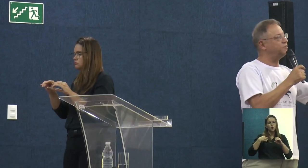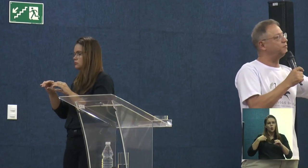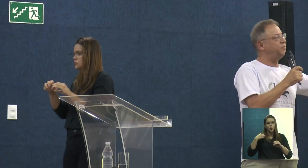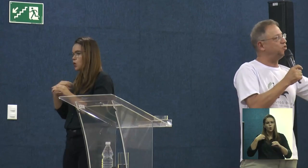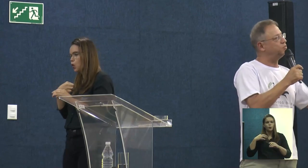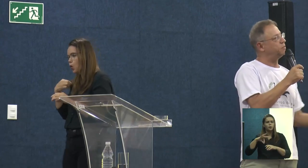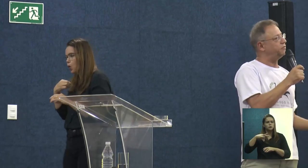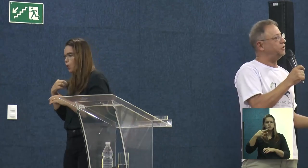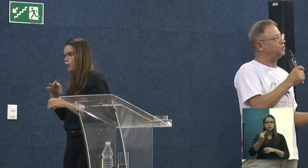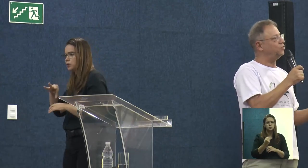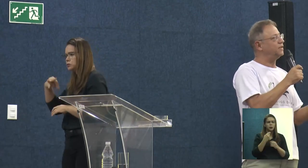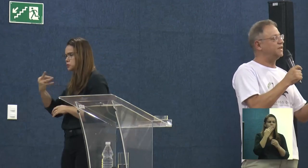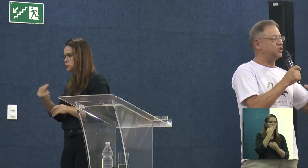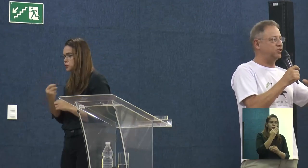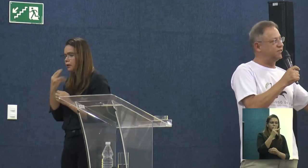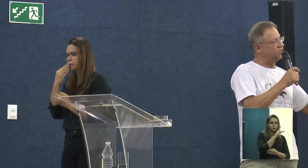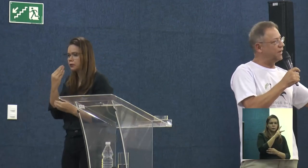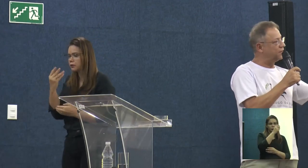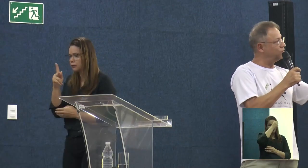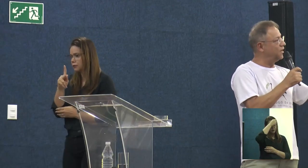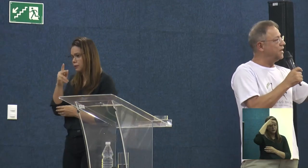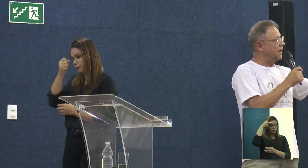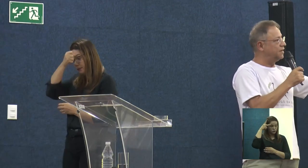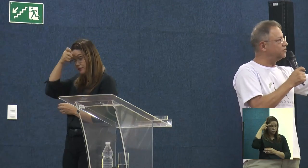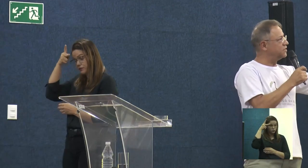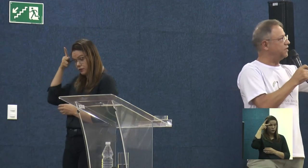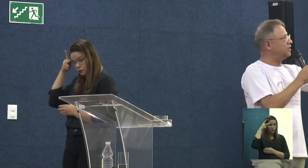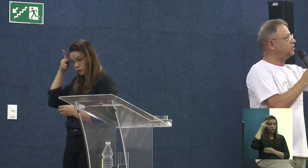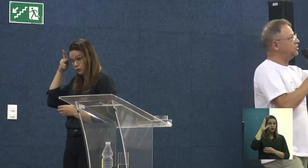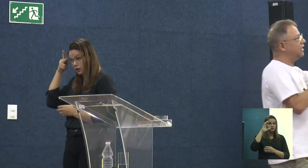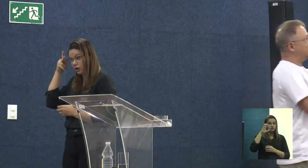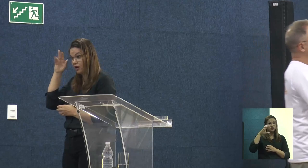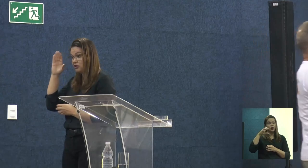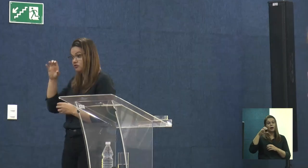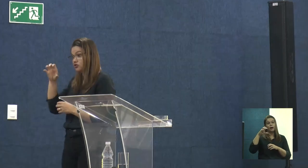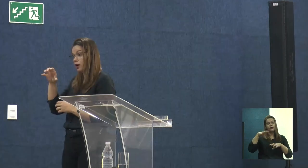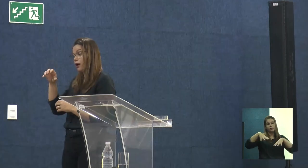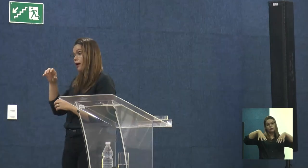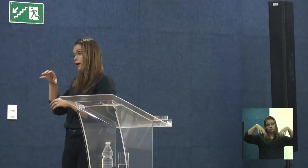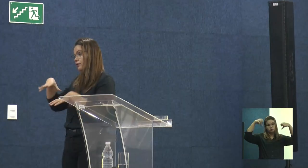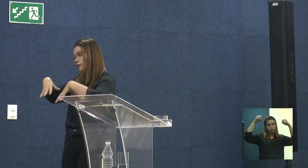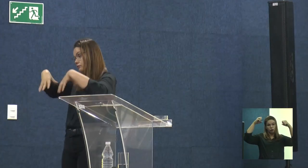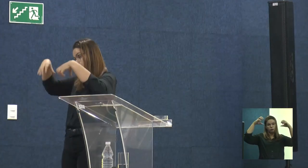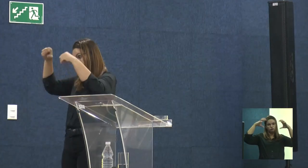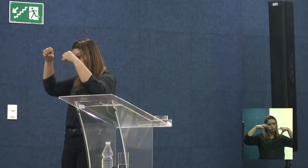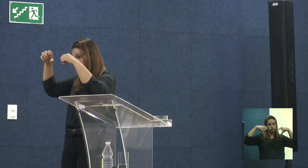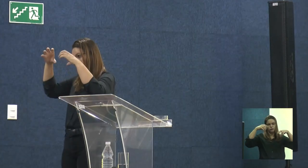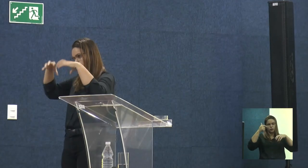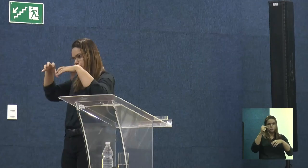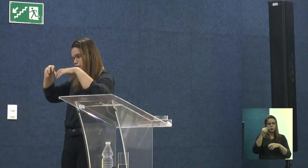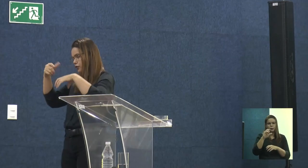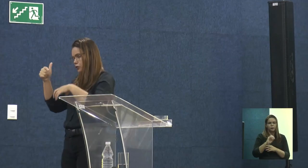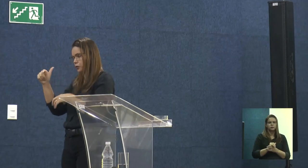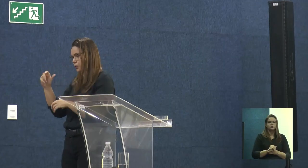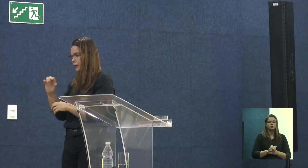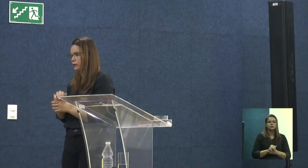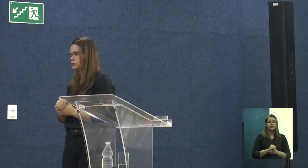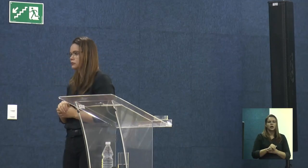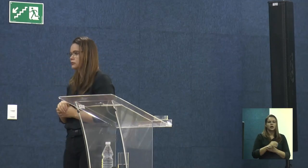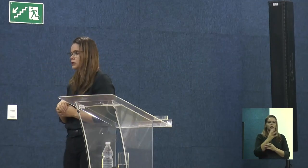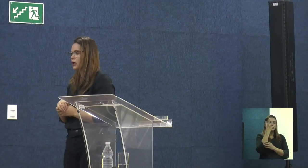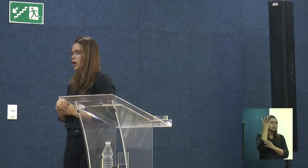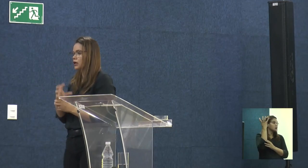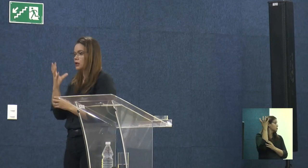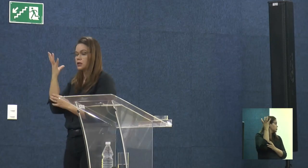Aí a gente pediu para a prefeitura, né? Já tinha estiado. Aqui vocês veem que tinha água até onde está essa antena parabólica aqui, certo?